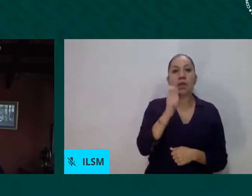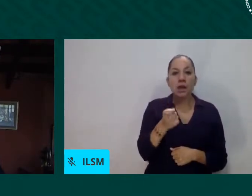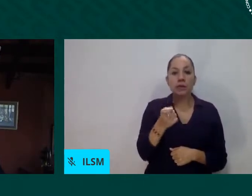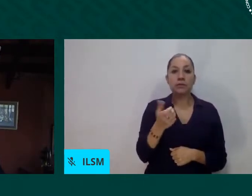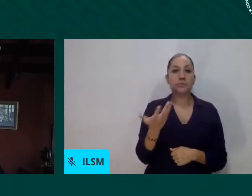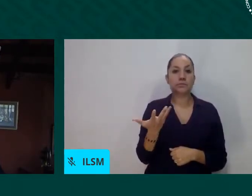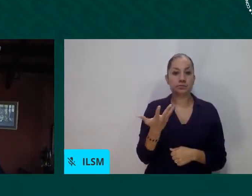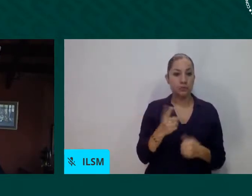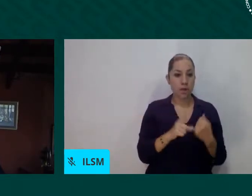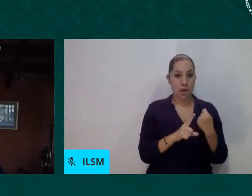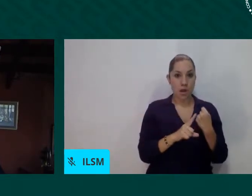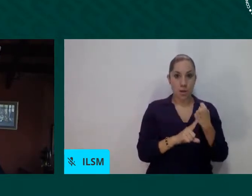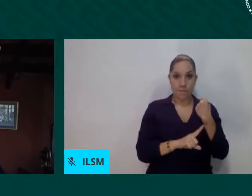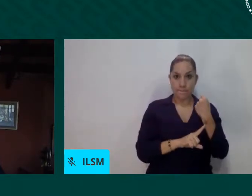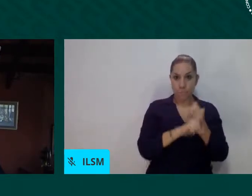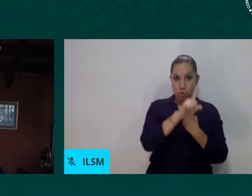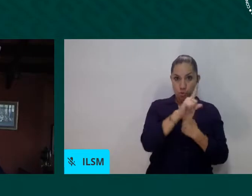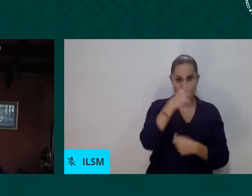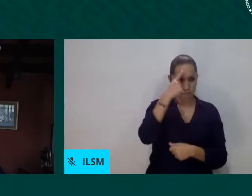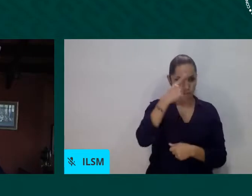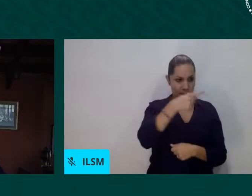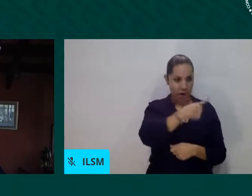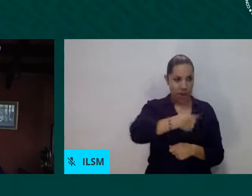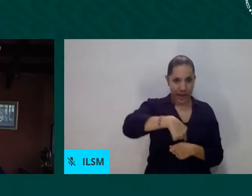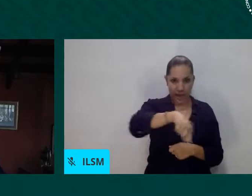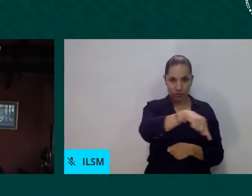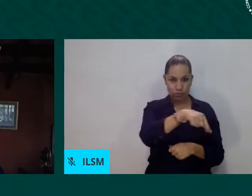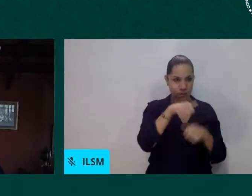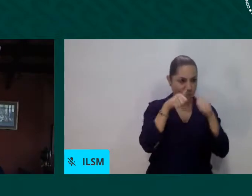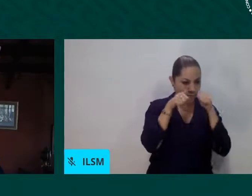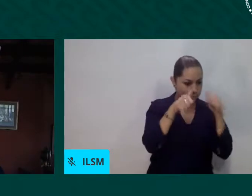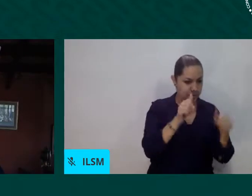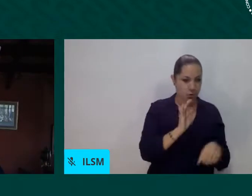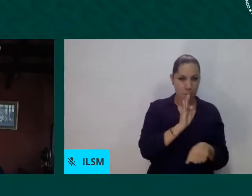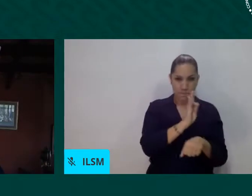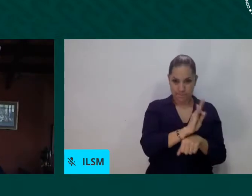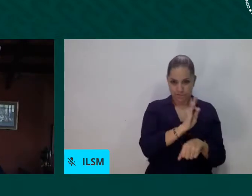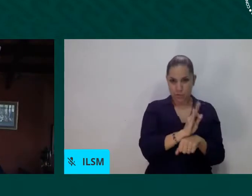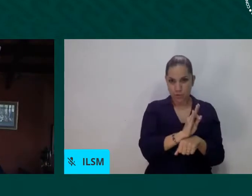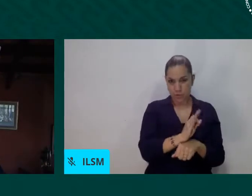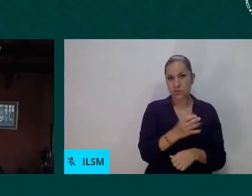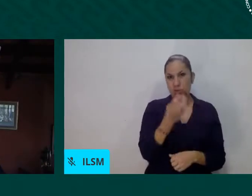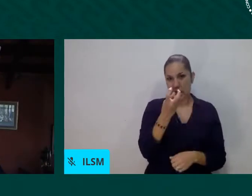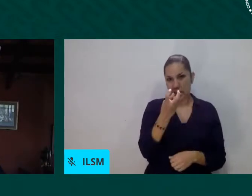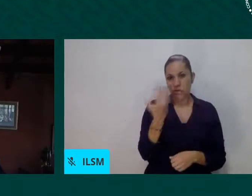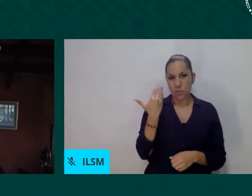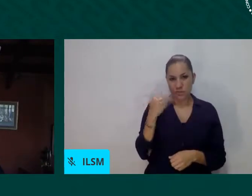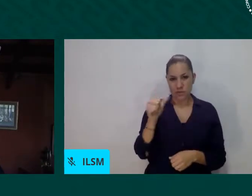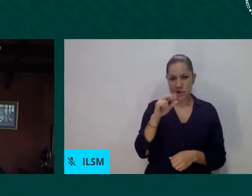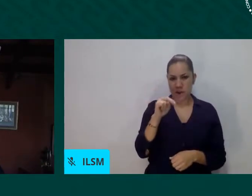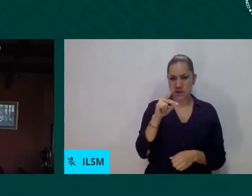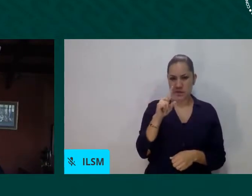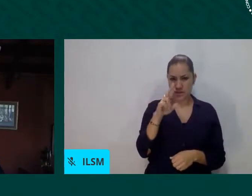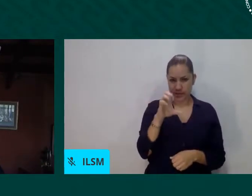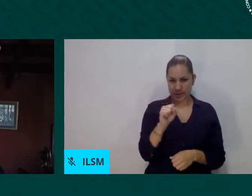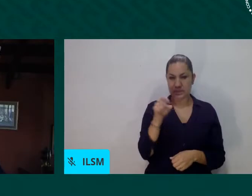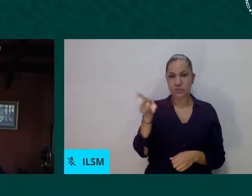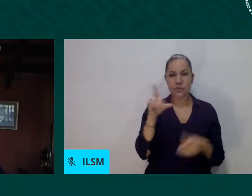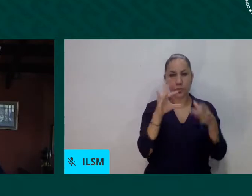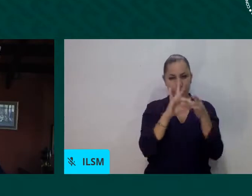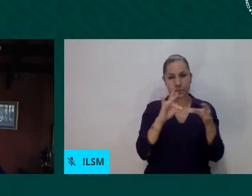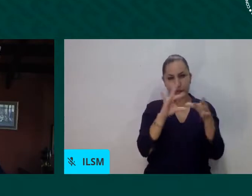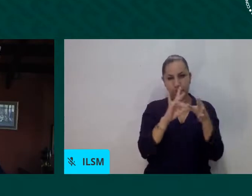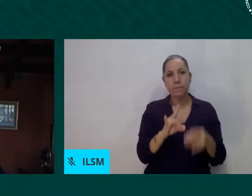como consecuencia de que, como bien lo señalaba Andrés, más de 150 países han restringido el ingreso